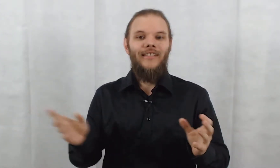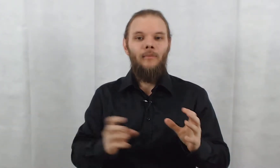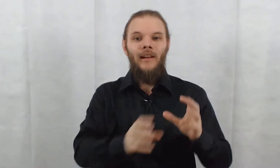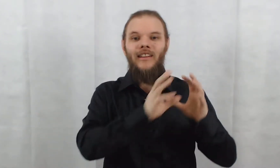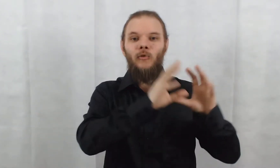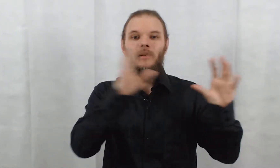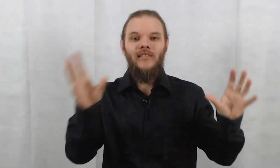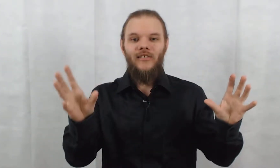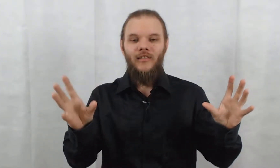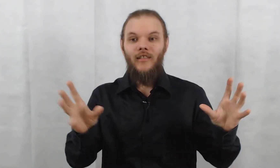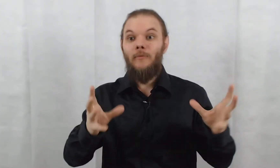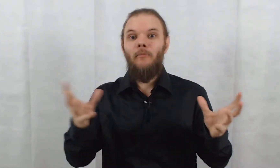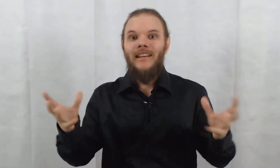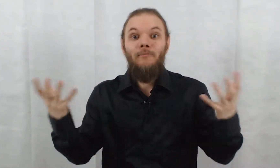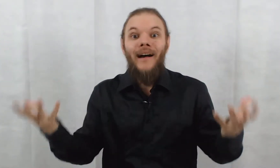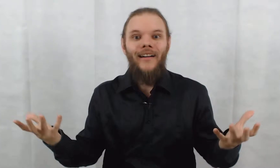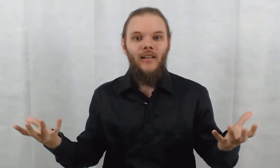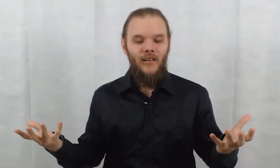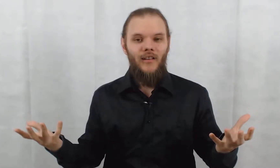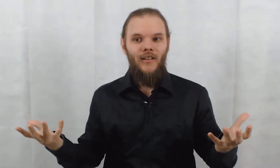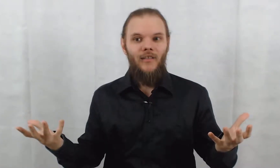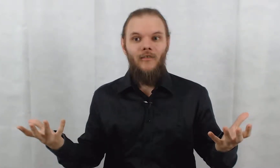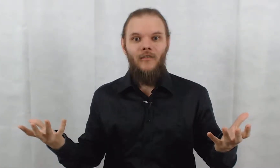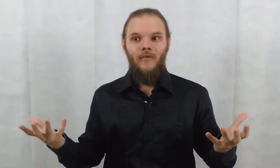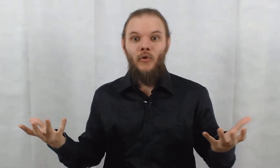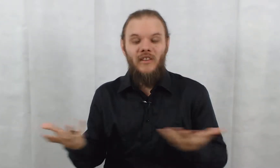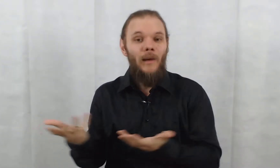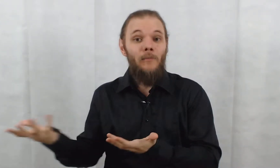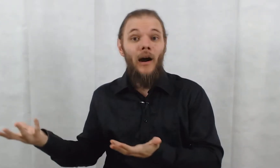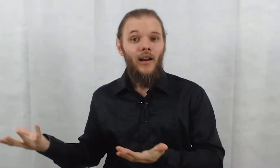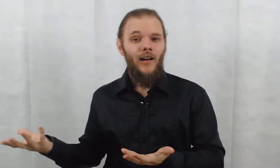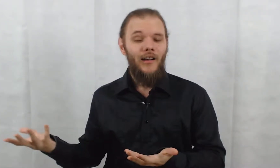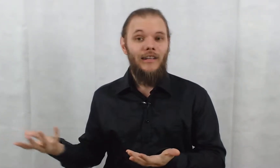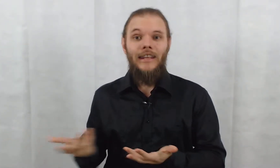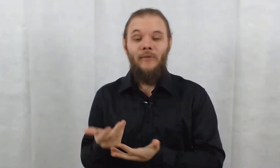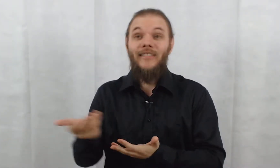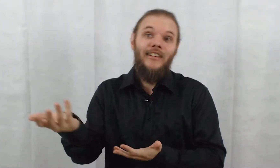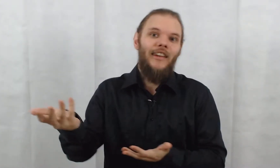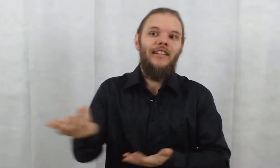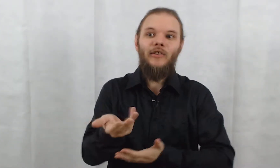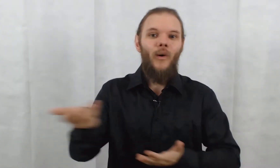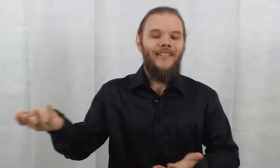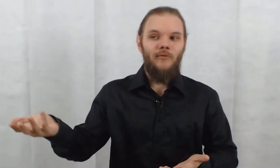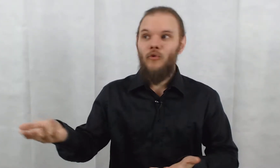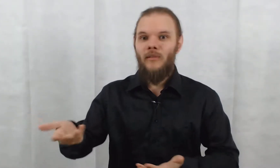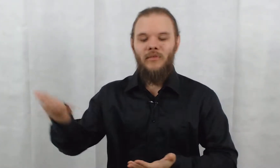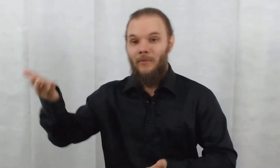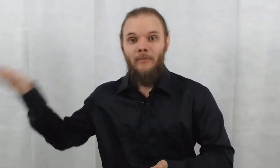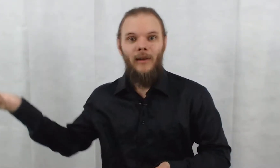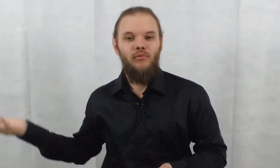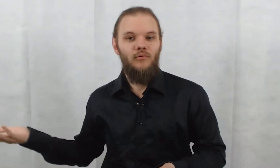s'appelle « he speaks ». Il parle. Sauf qu'il ne parle pas, là. Enfin, si, il dit 3-4 mots et puis après, il ne parle plus.